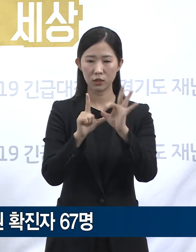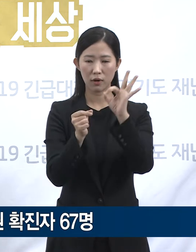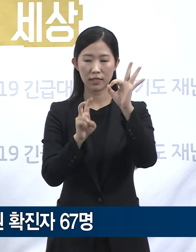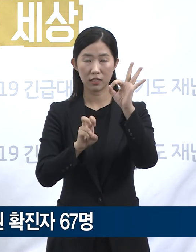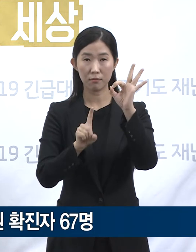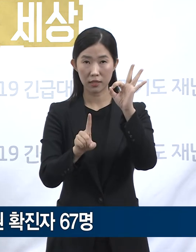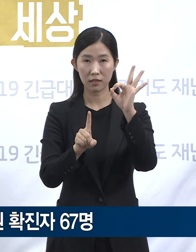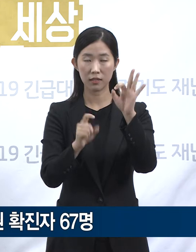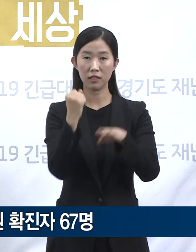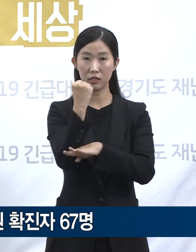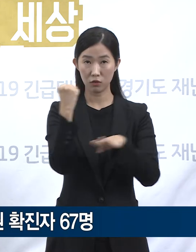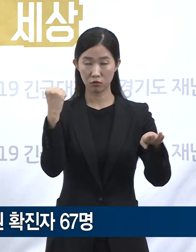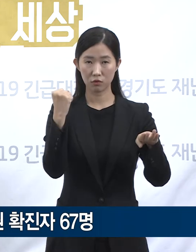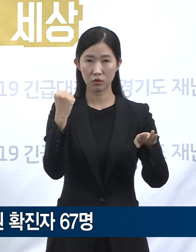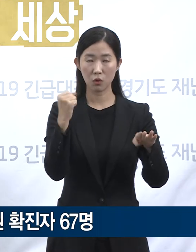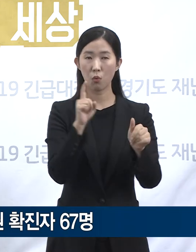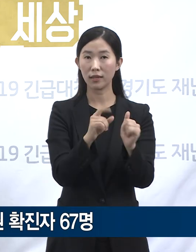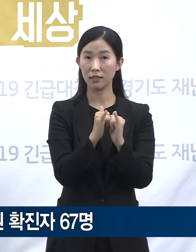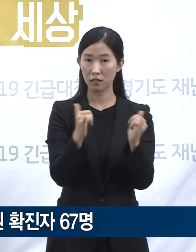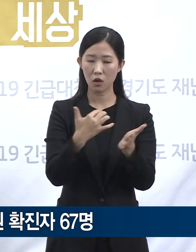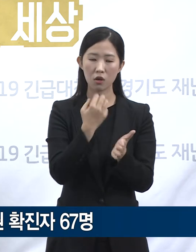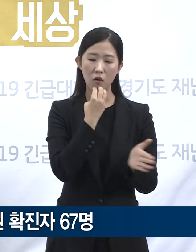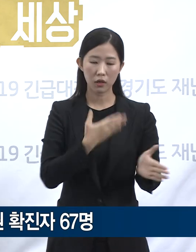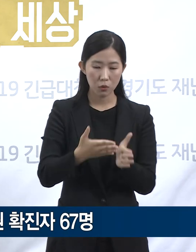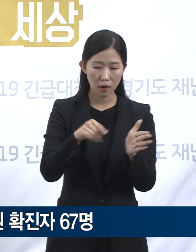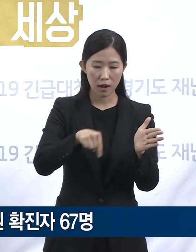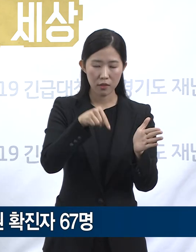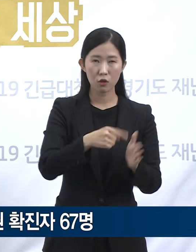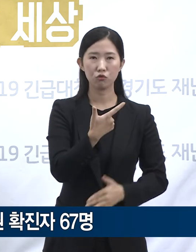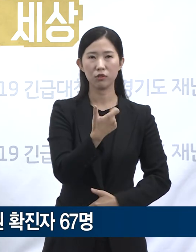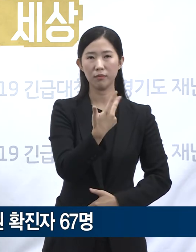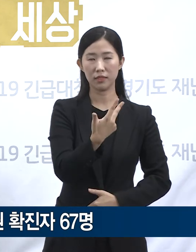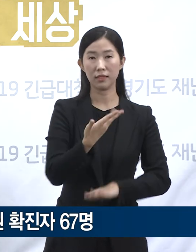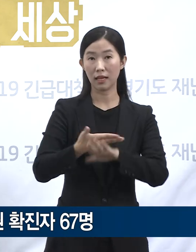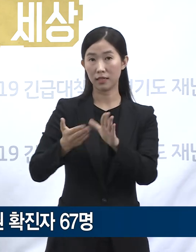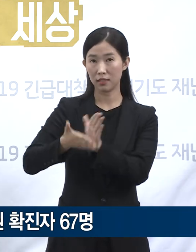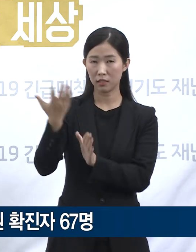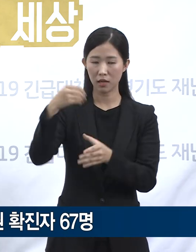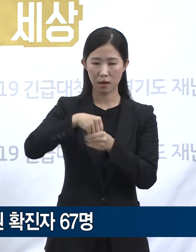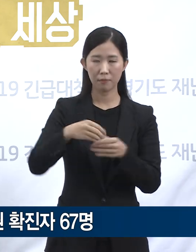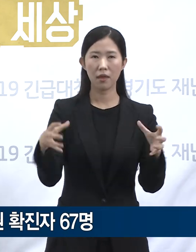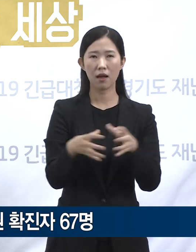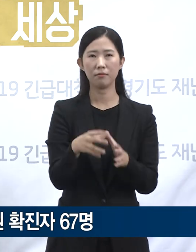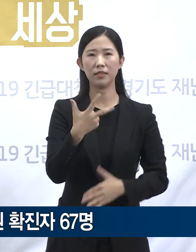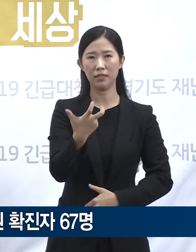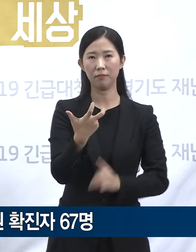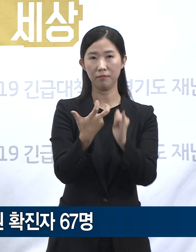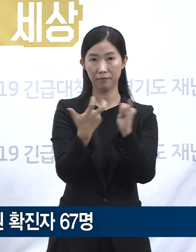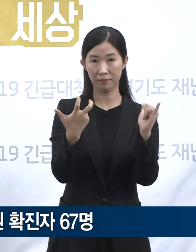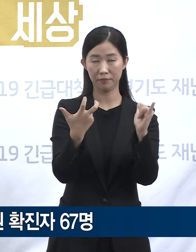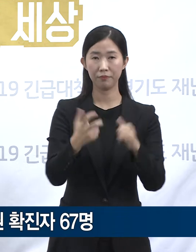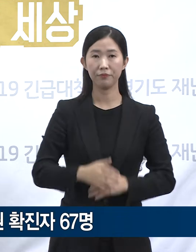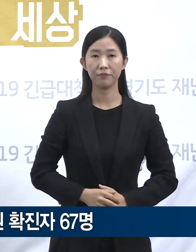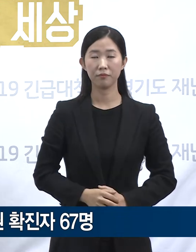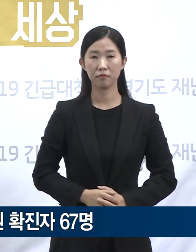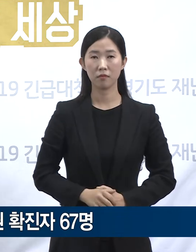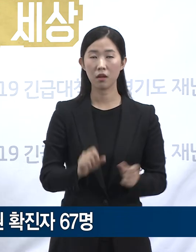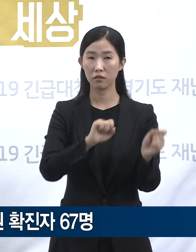확진자는 경기도 집계로 67명, 타시도를 포함하면 총 70명입니다. 이 중